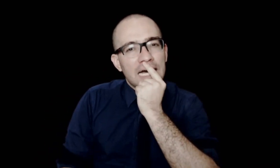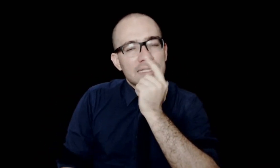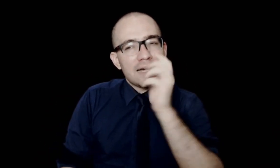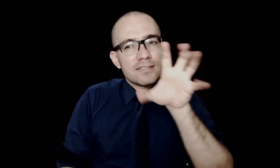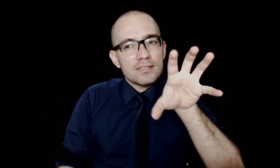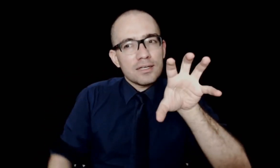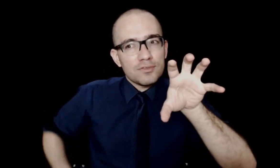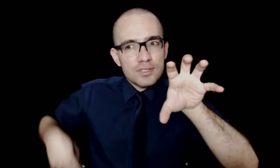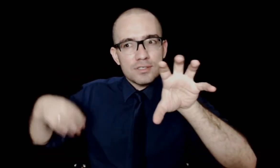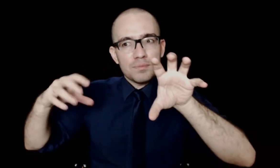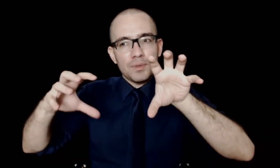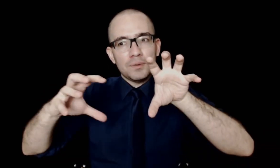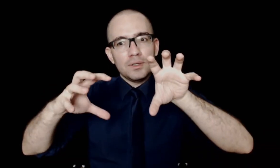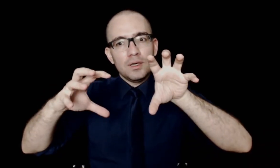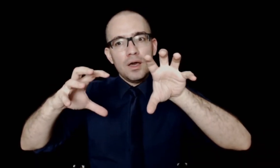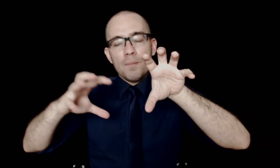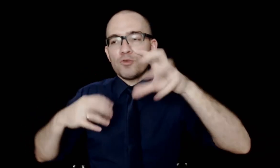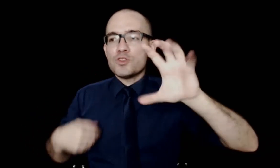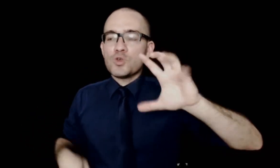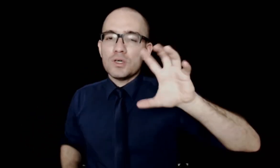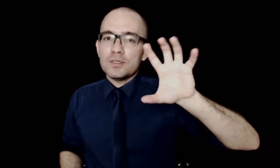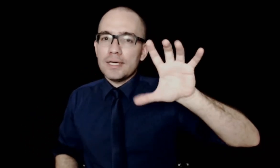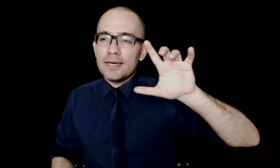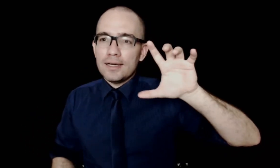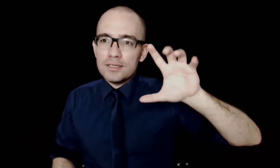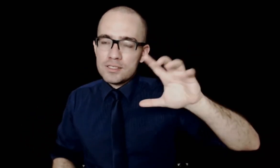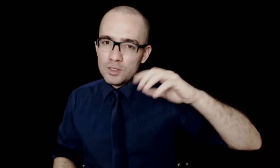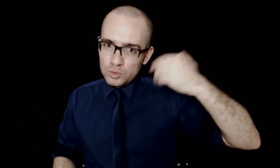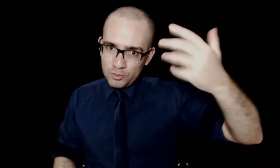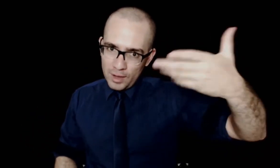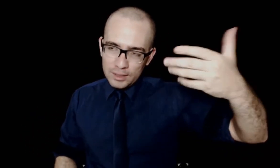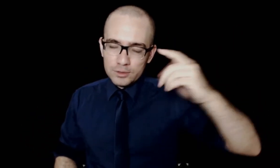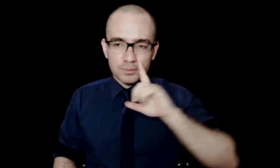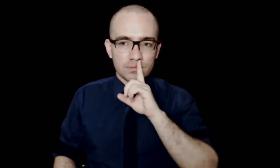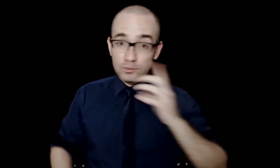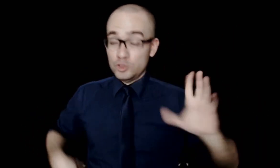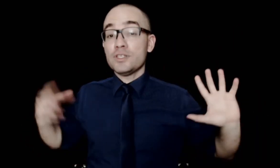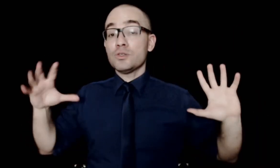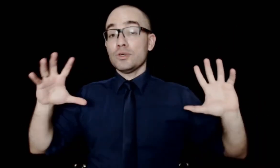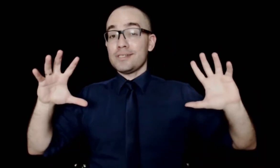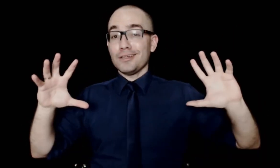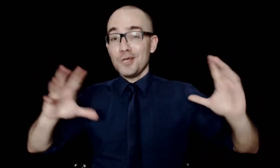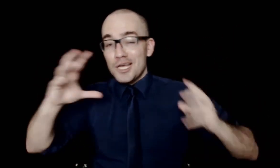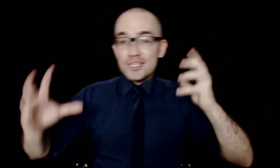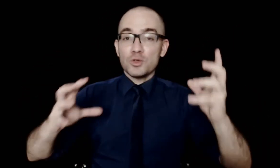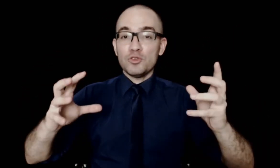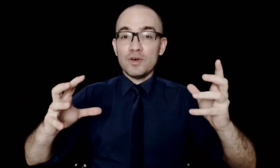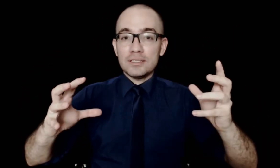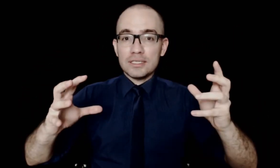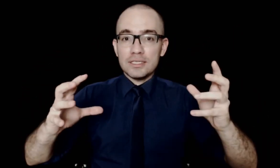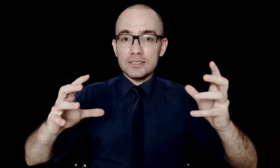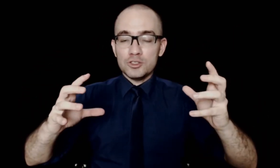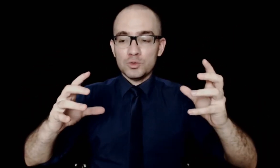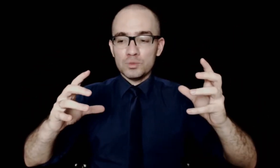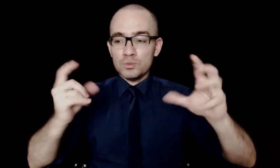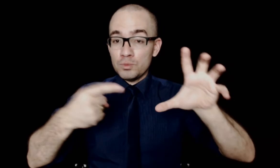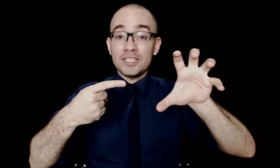Análise das tarefas e desempenho. Professor, se eu estou falando, deixa eu ver se eu estou certo, se eu estou falando aqui de uma